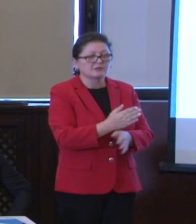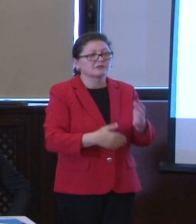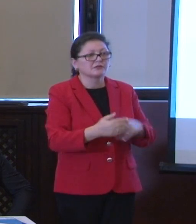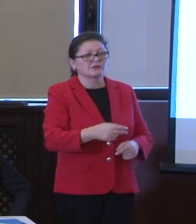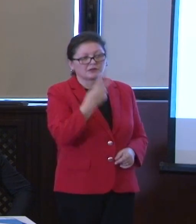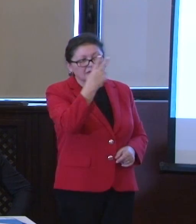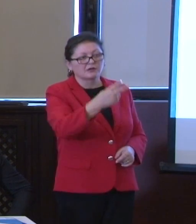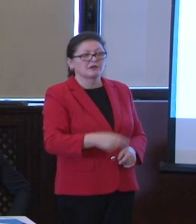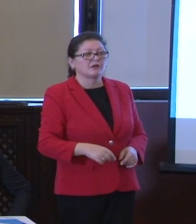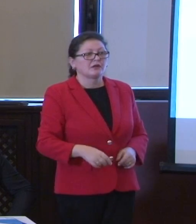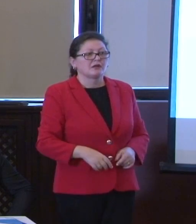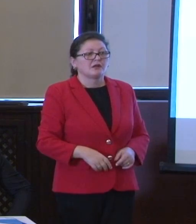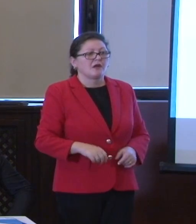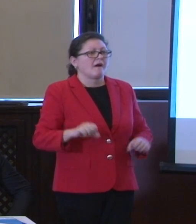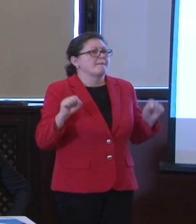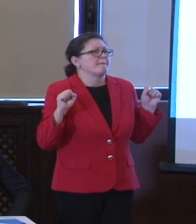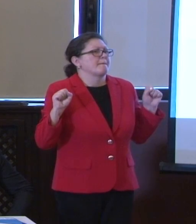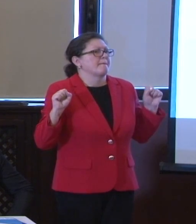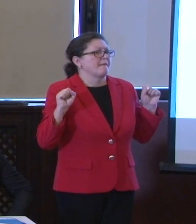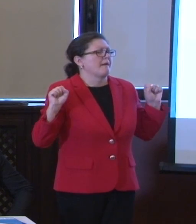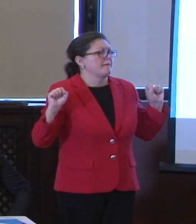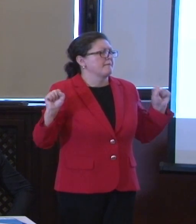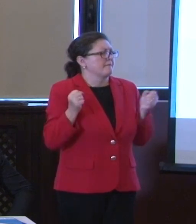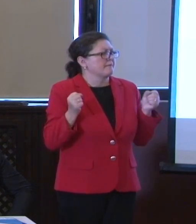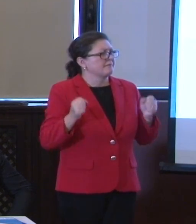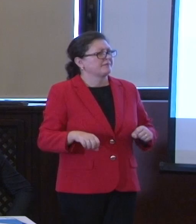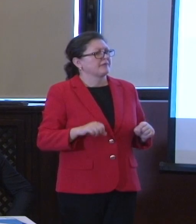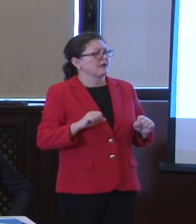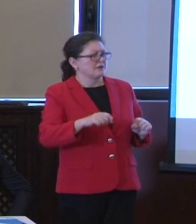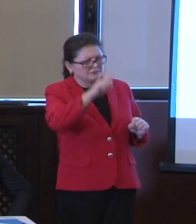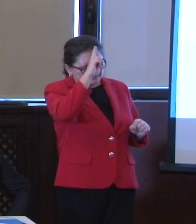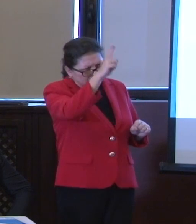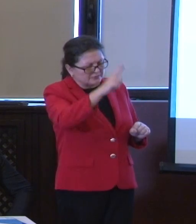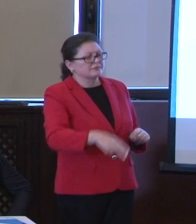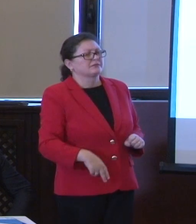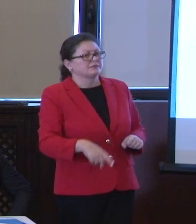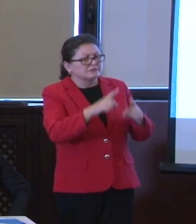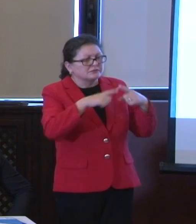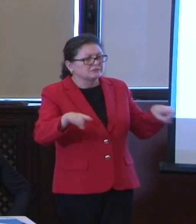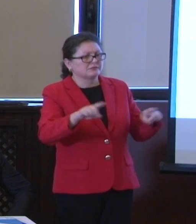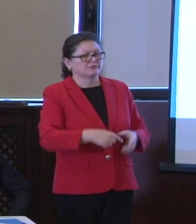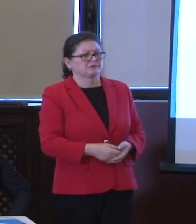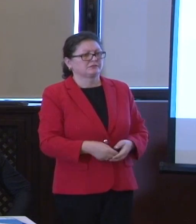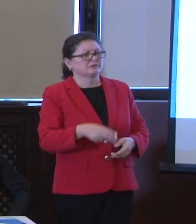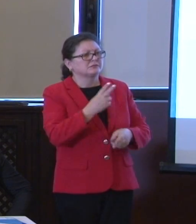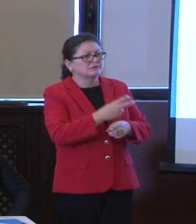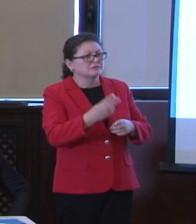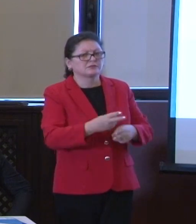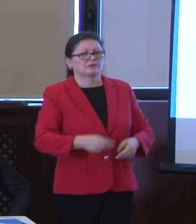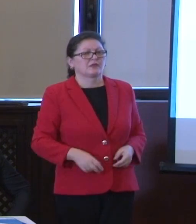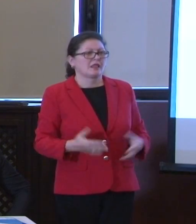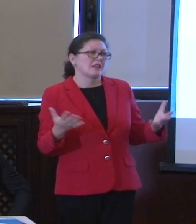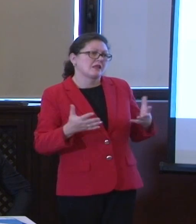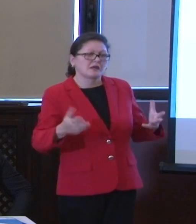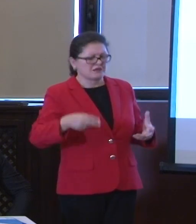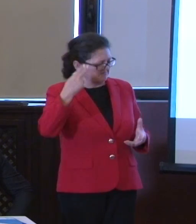înseamnă ambiția, respectul de sine pe care vi-l dați singuri până la urmă într-o societate, într-un stat care nu a învățat să